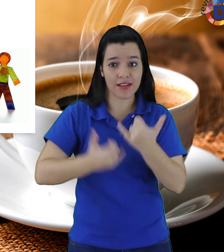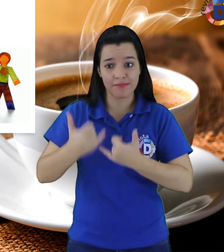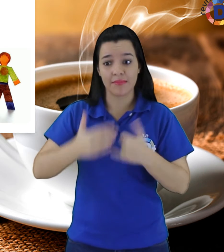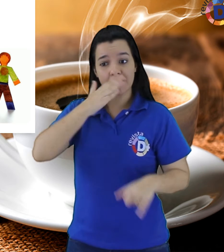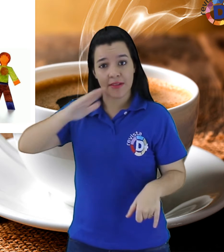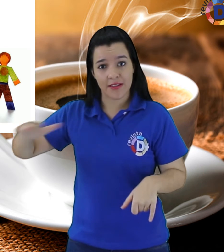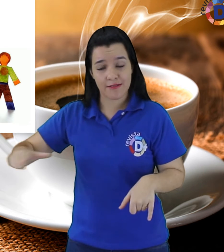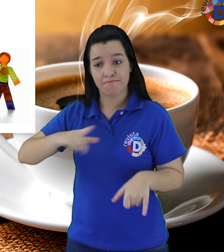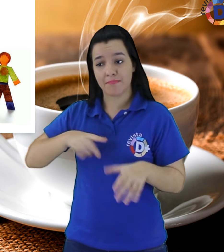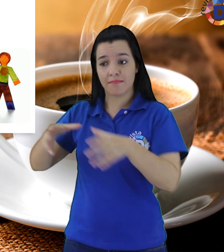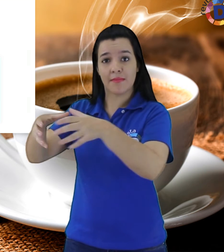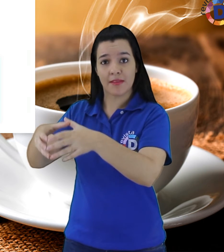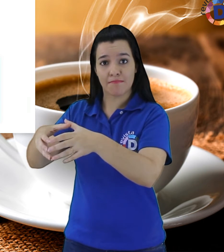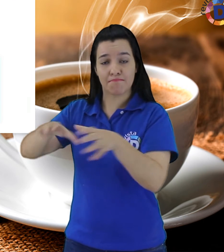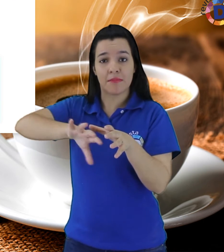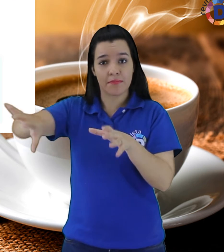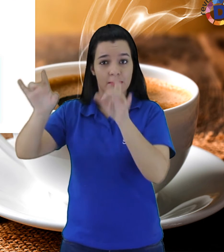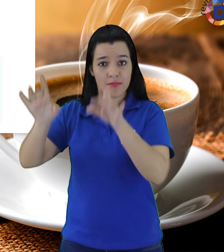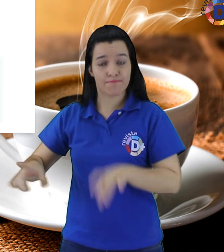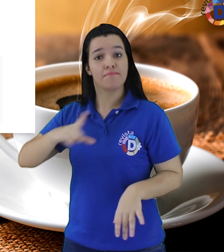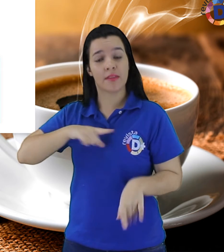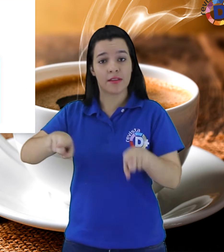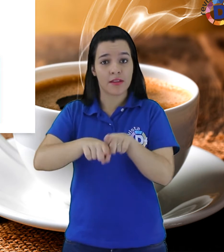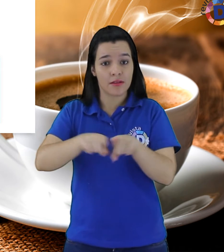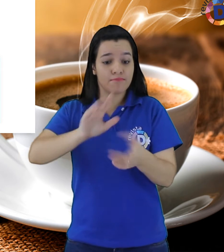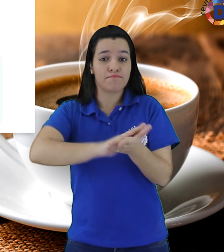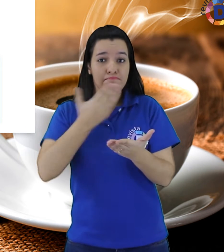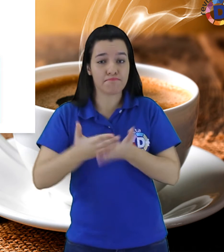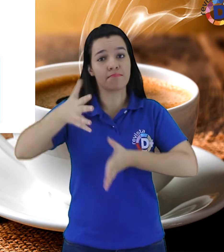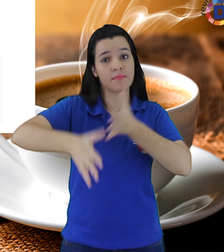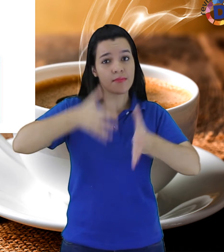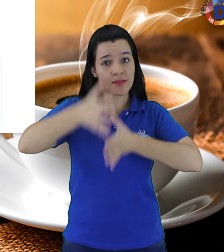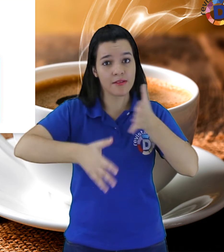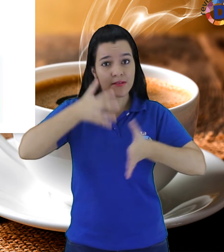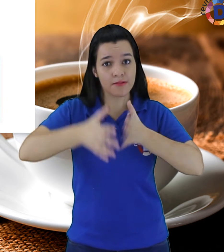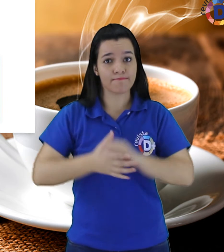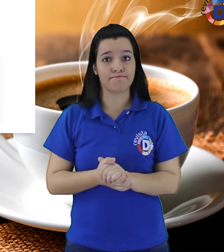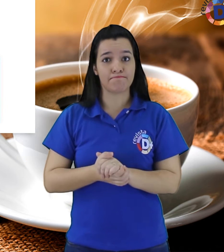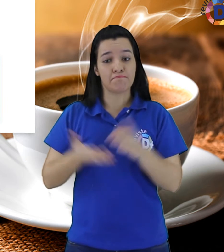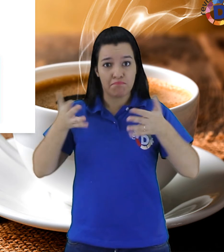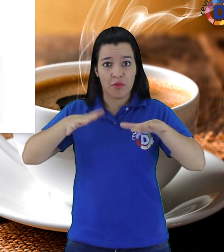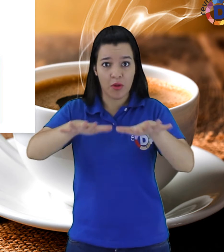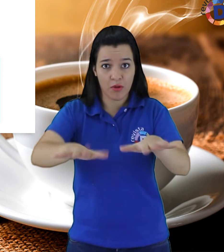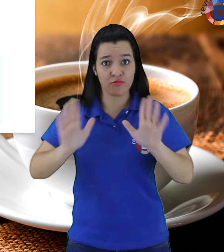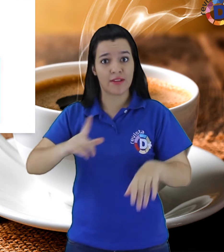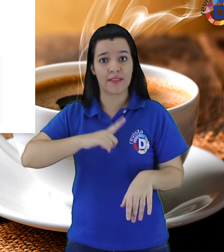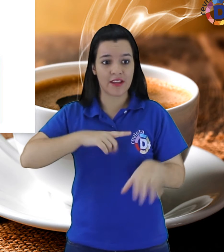para libras. A inclusão da pessoa com deficiência acontece em muitas esferas, porém,